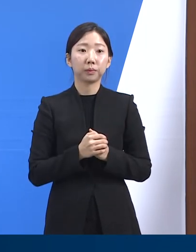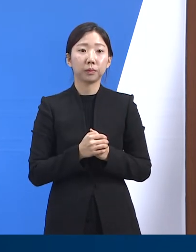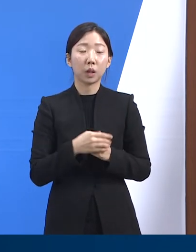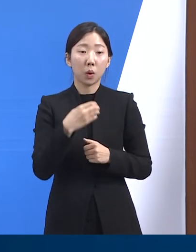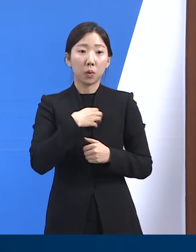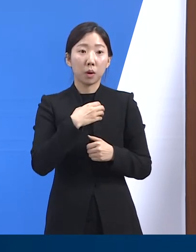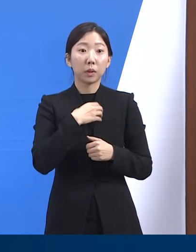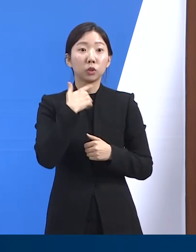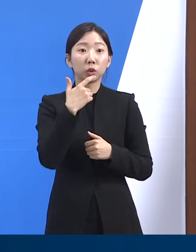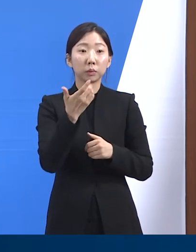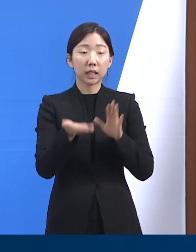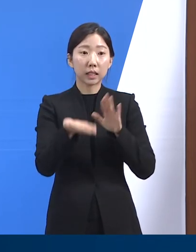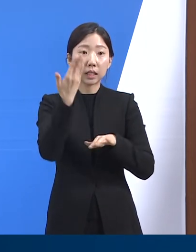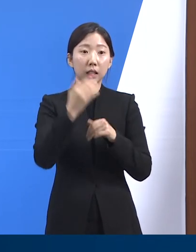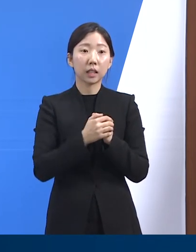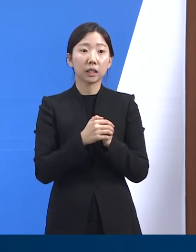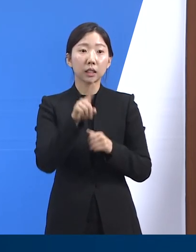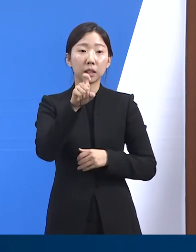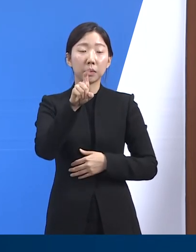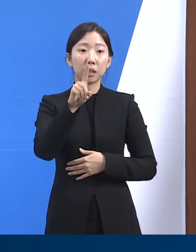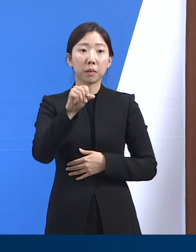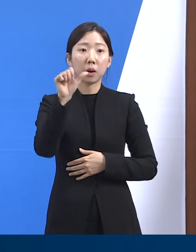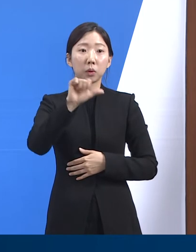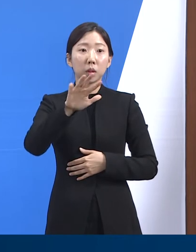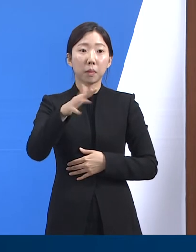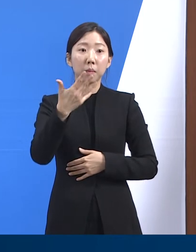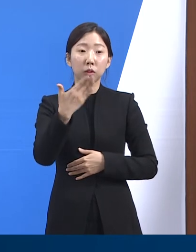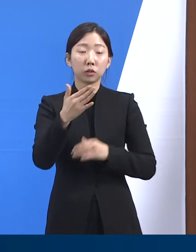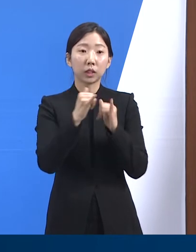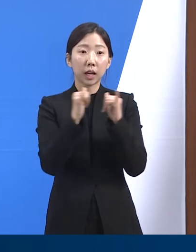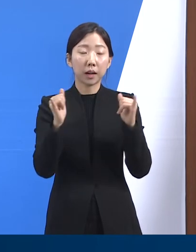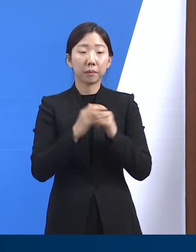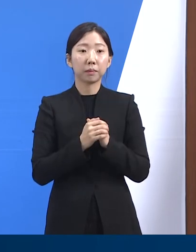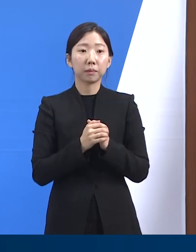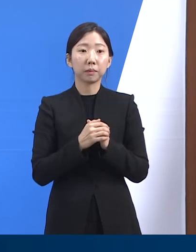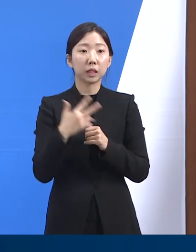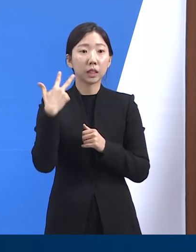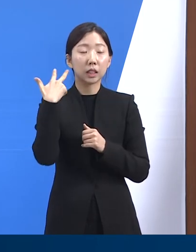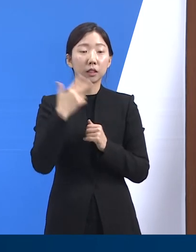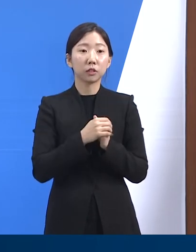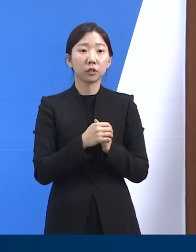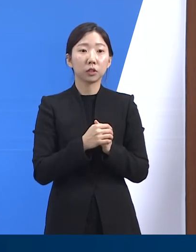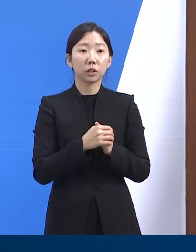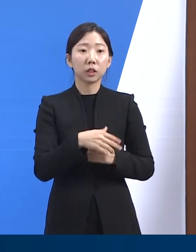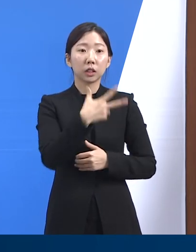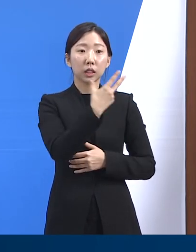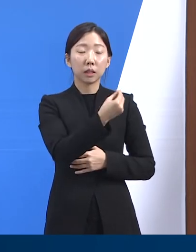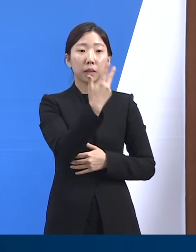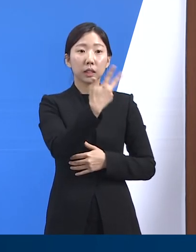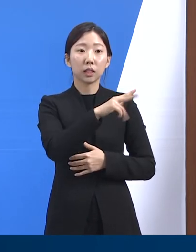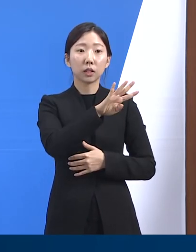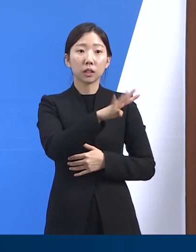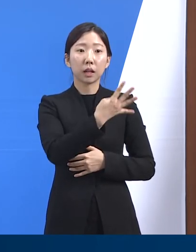고위험군인 60세 이상 확진자는 11만 5,809명을 기록하며 전주에 7만 7